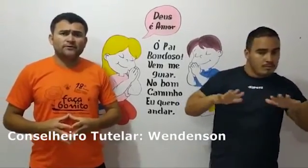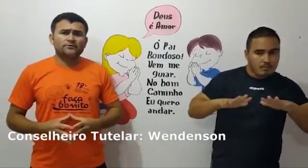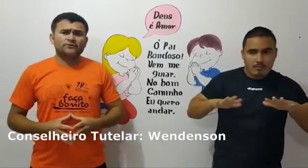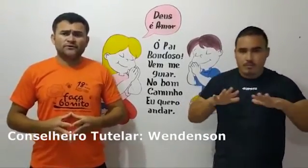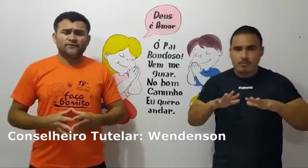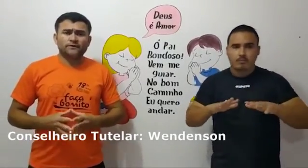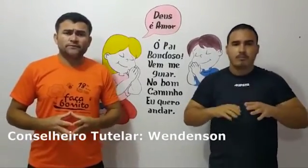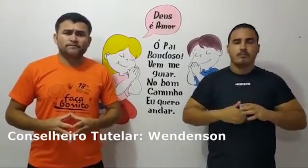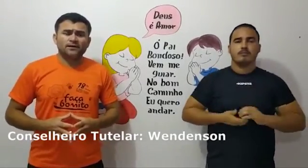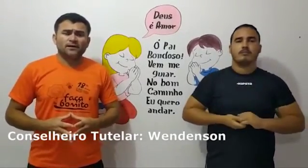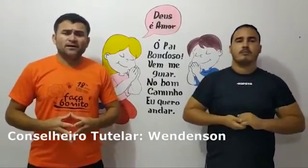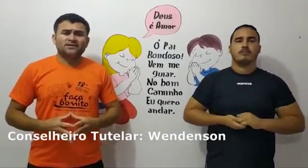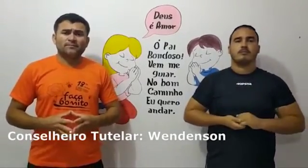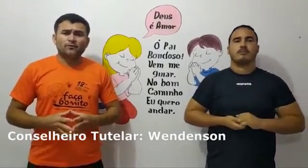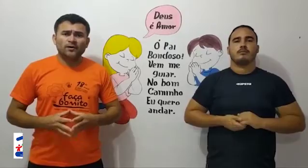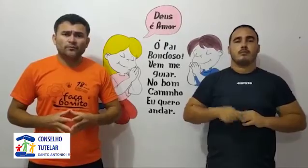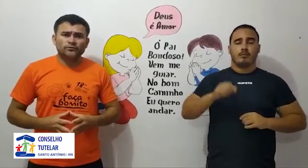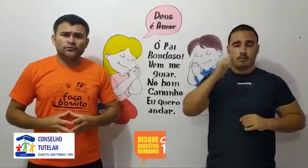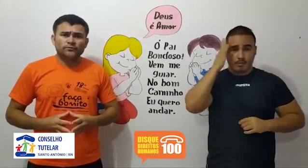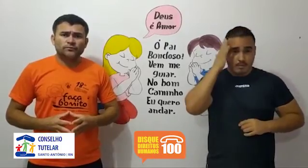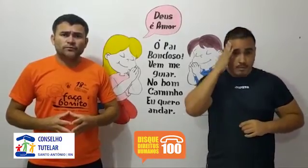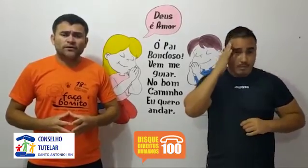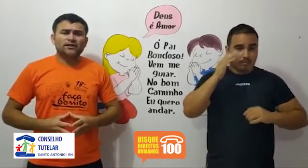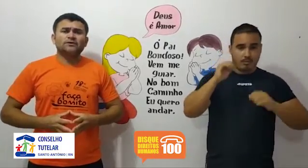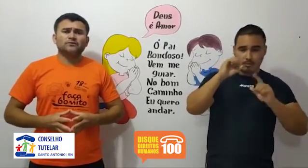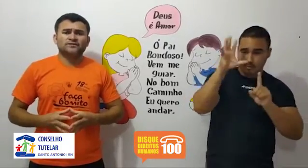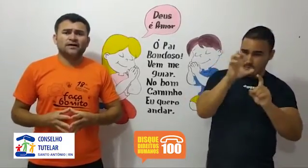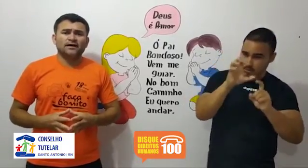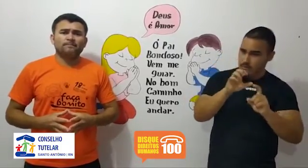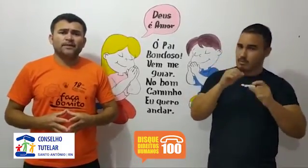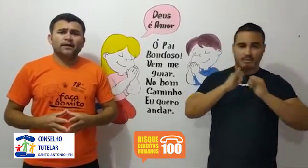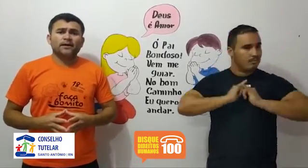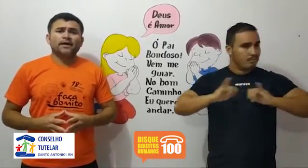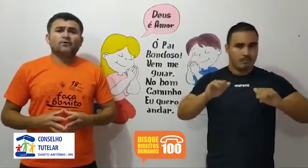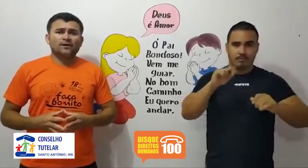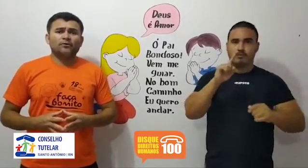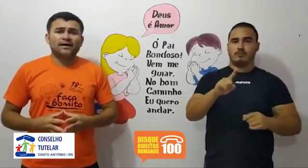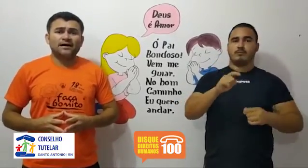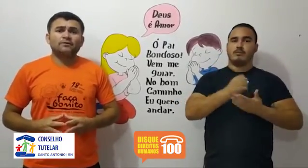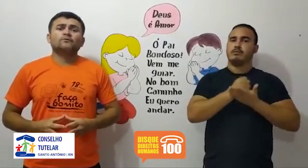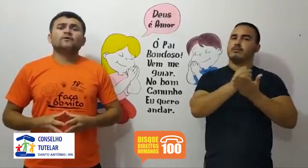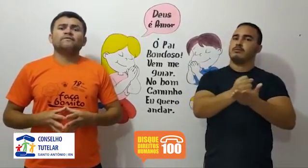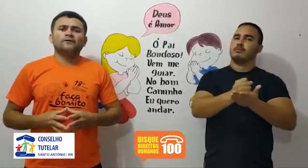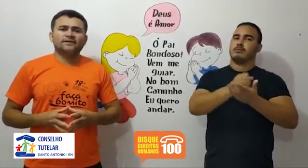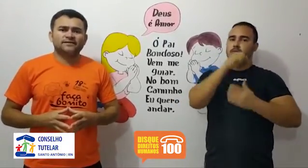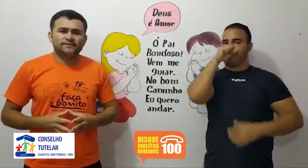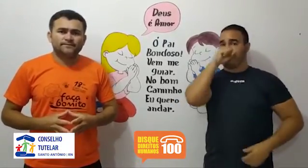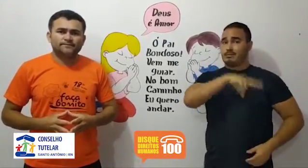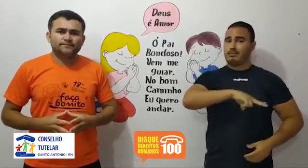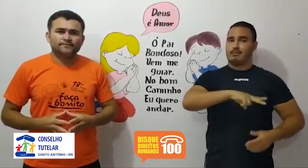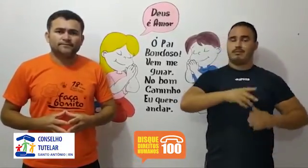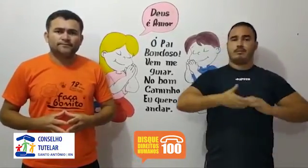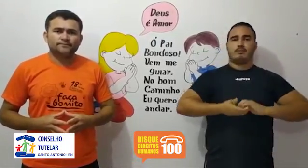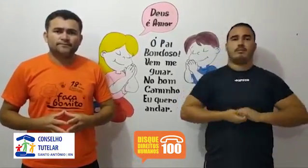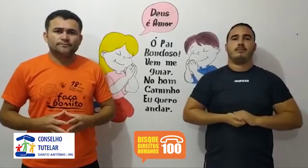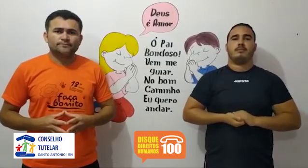comportamento do seu filho. Saber do abuso e não denunciar é colaborar com a violência.